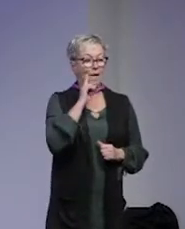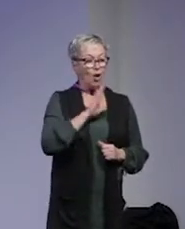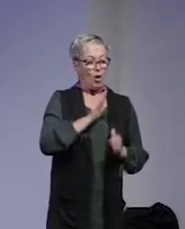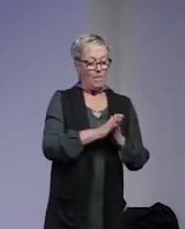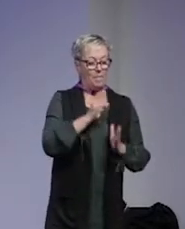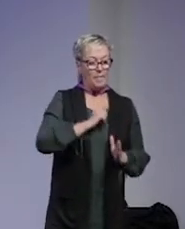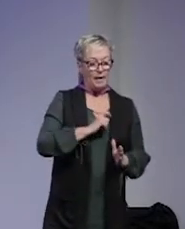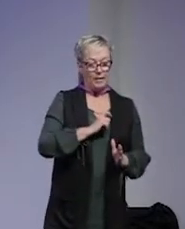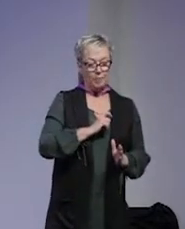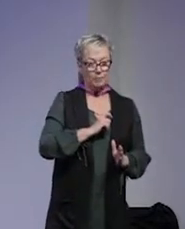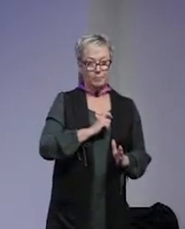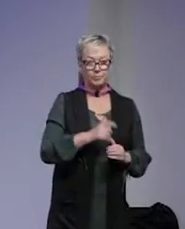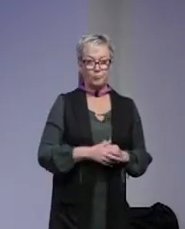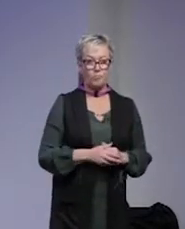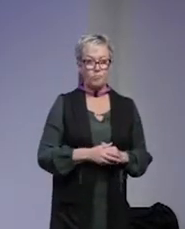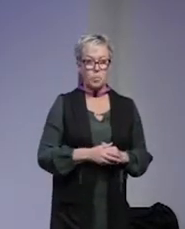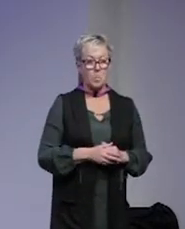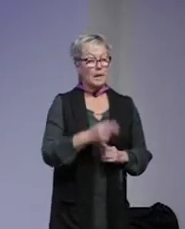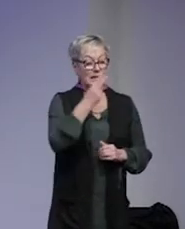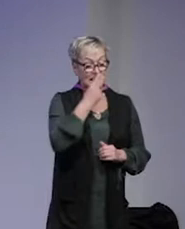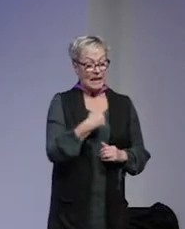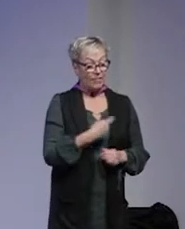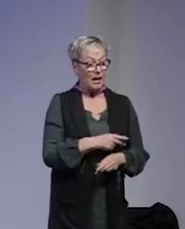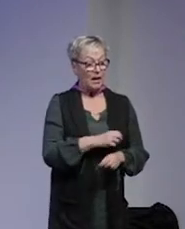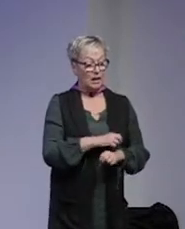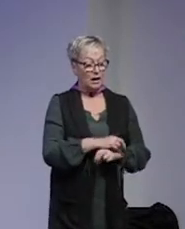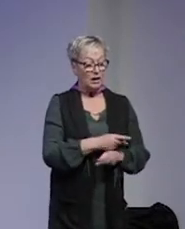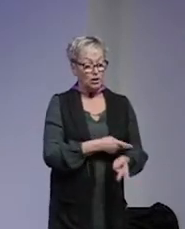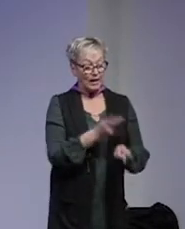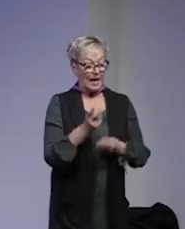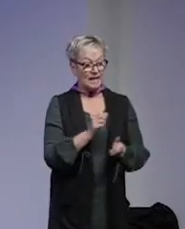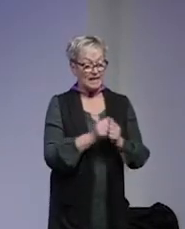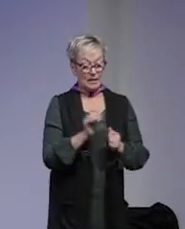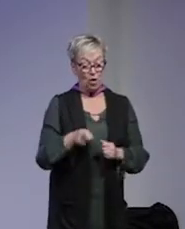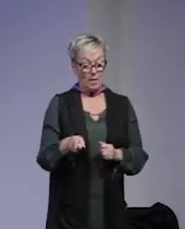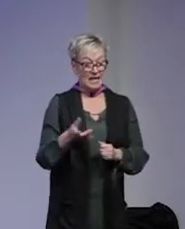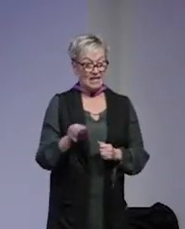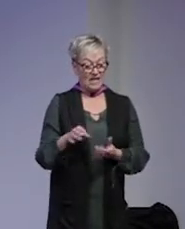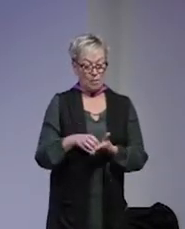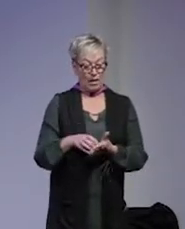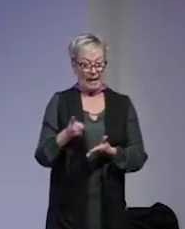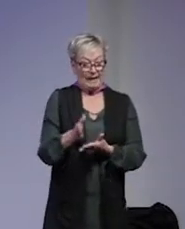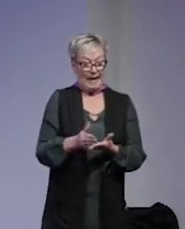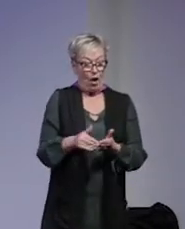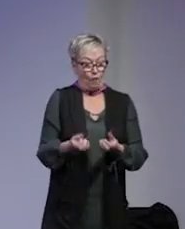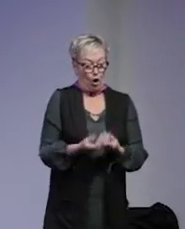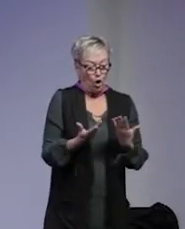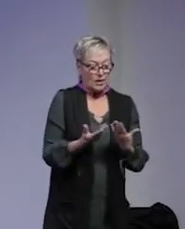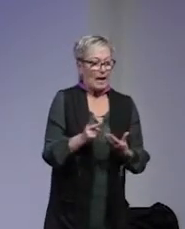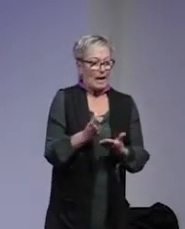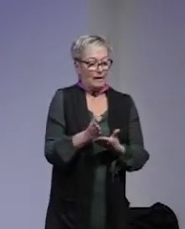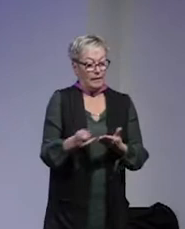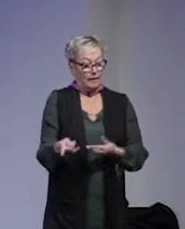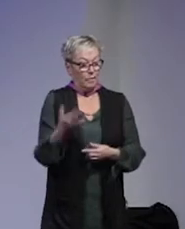det här jag har inte fått ser vi generellt sett civilsamhället som en del av lösningen eller en del av problemet i den offentliga